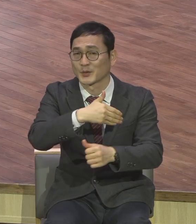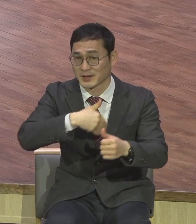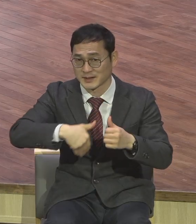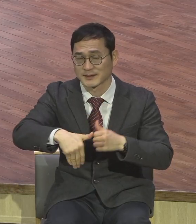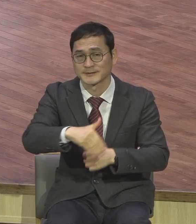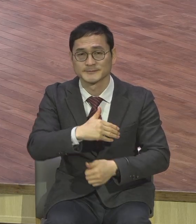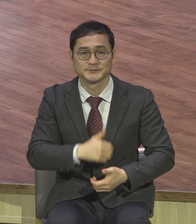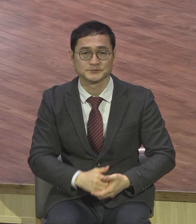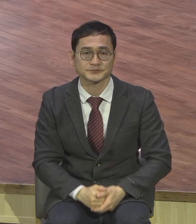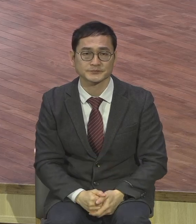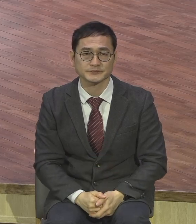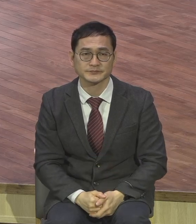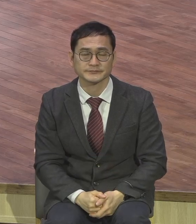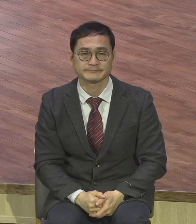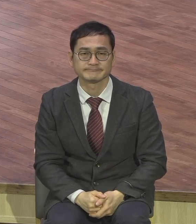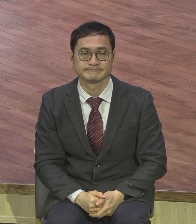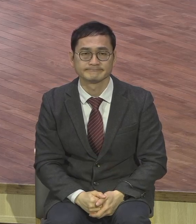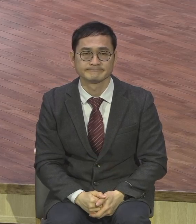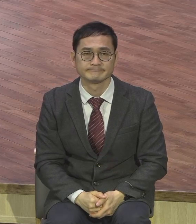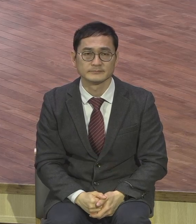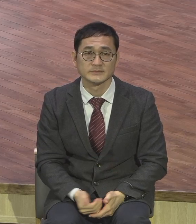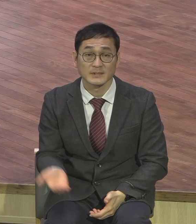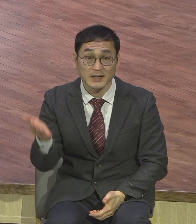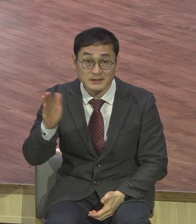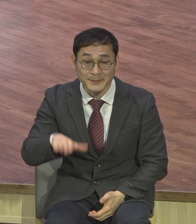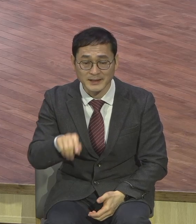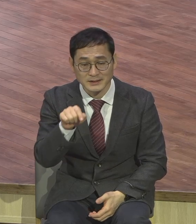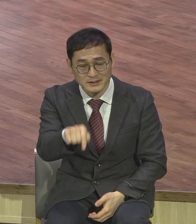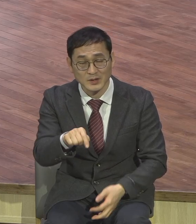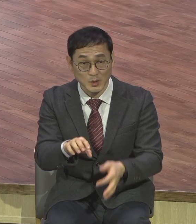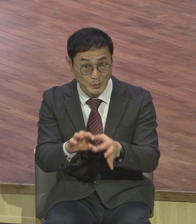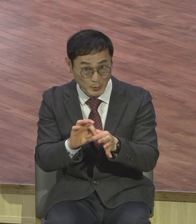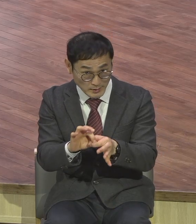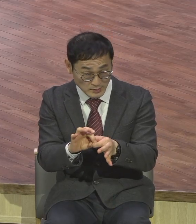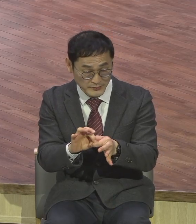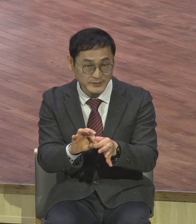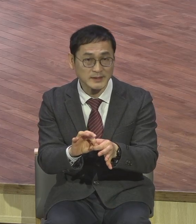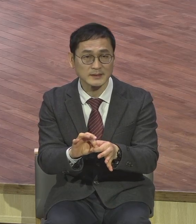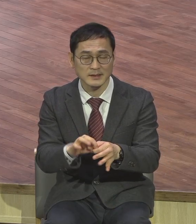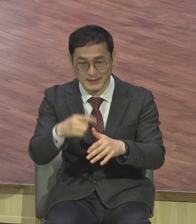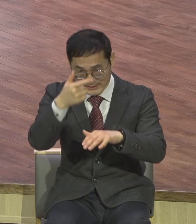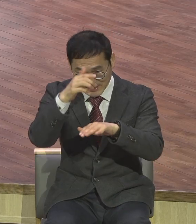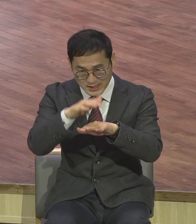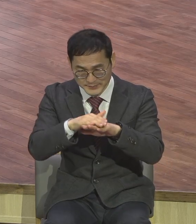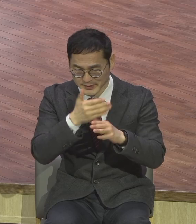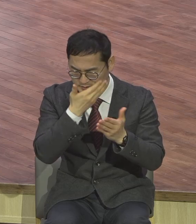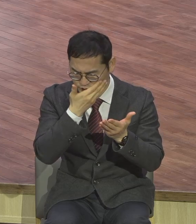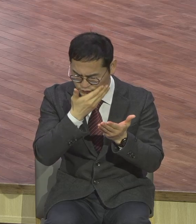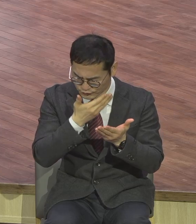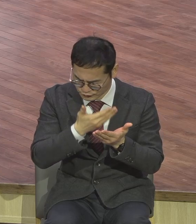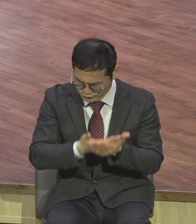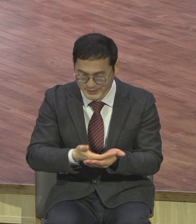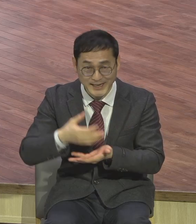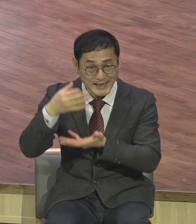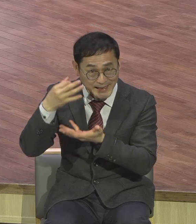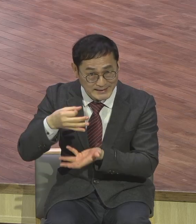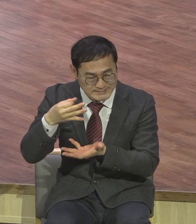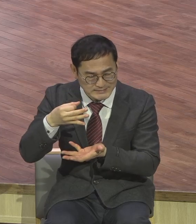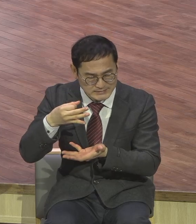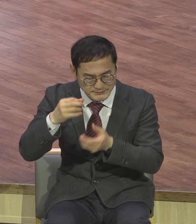시간표를 통해서 우리는 예배의 가치와 소중함을 더욱